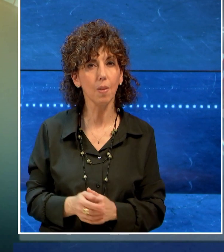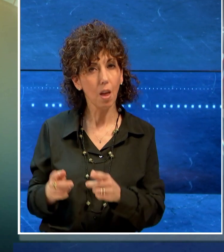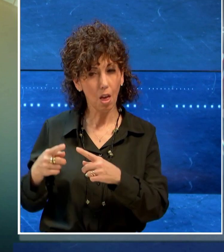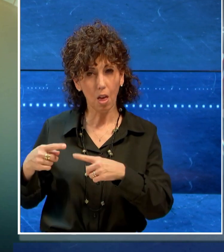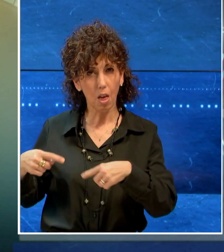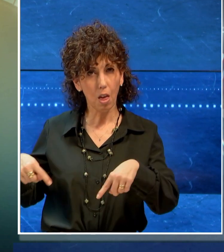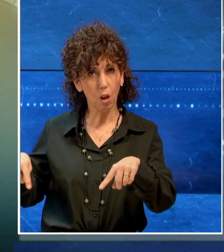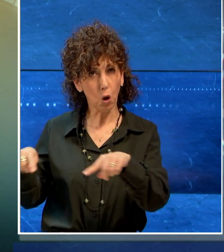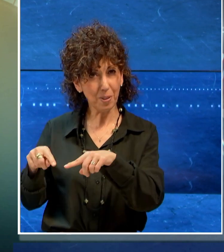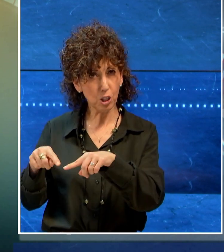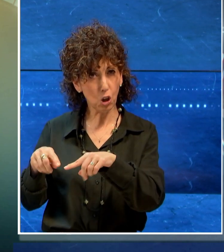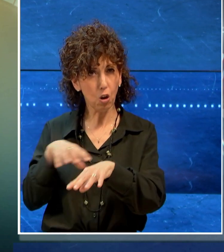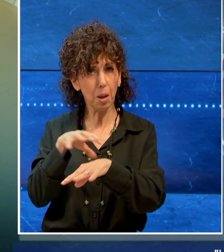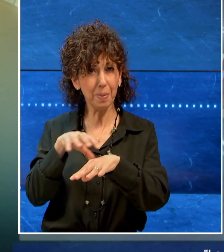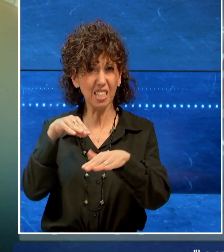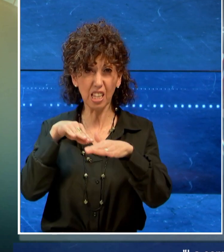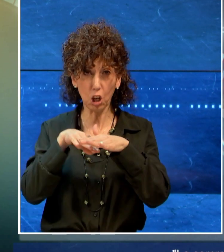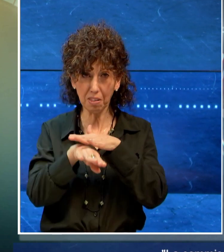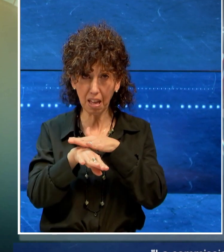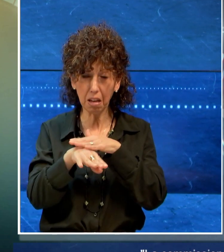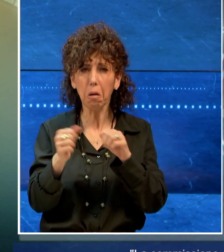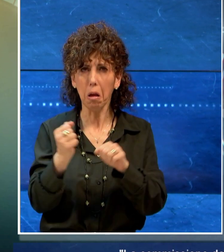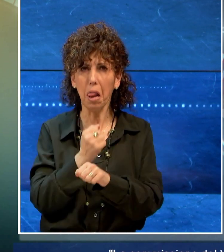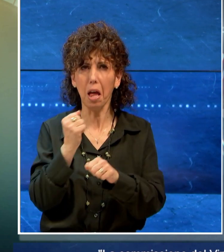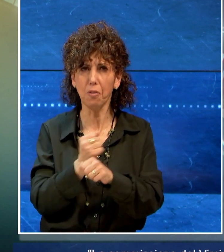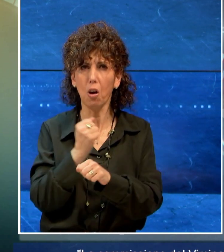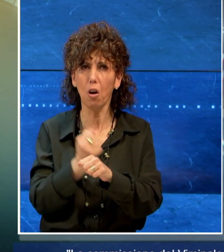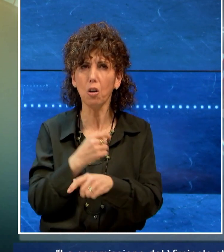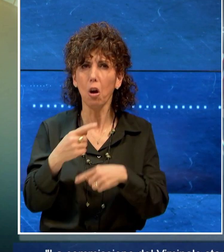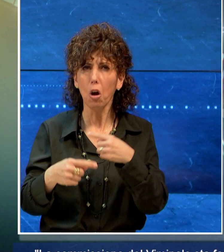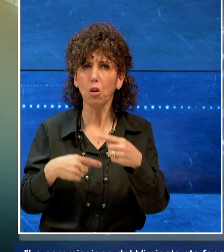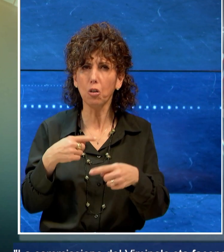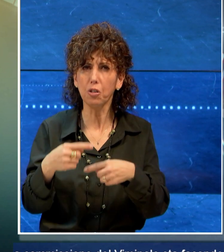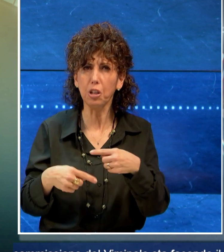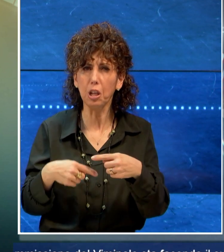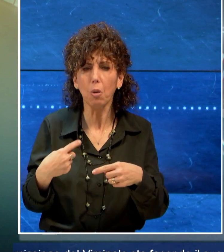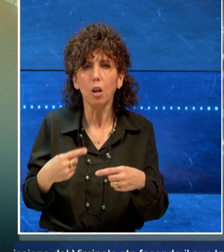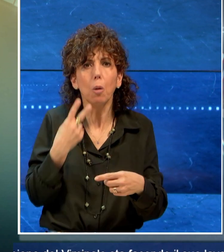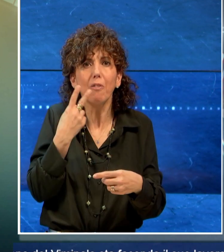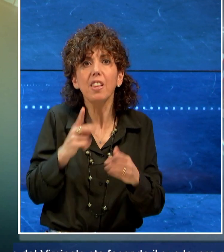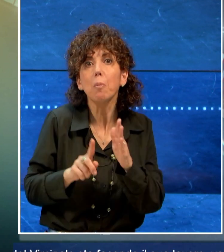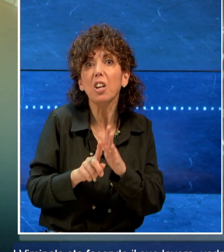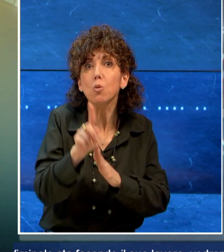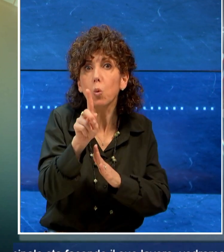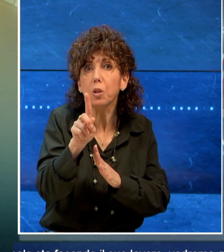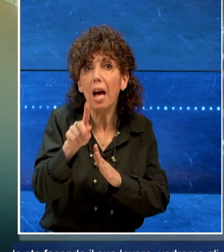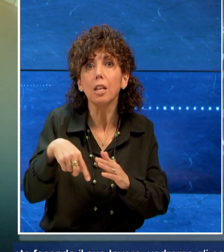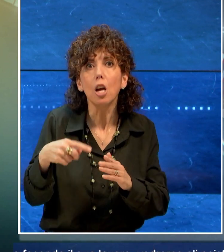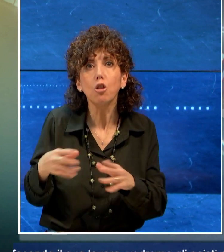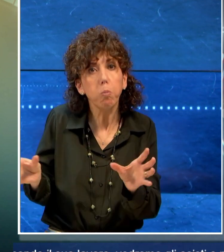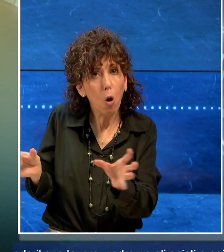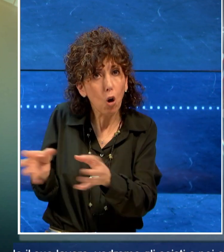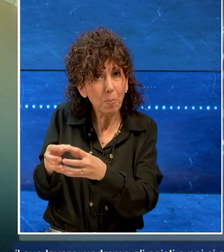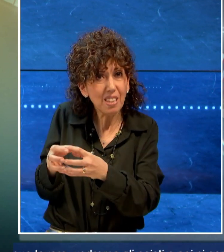Viminale sta facendo il suo lavoro. Vedremo gli esiti e poi ci sarà un comitato dell